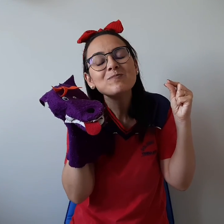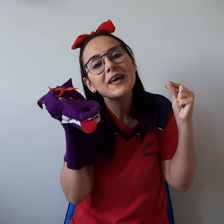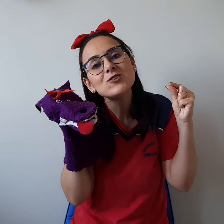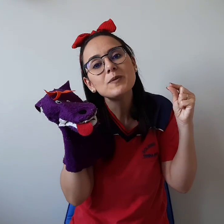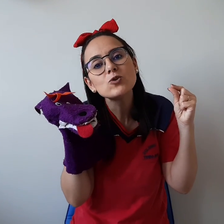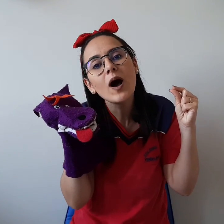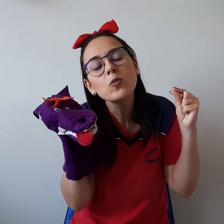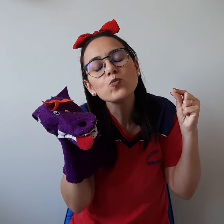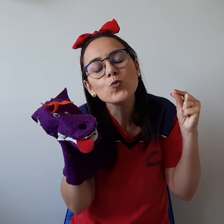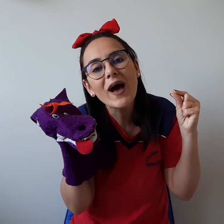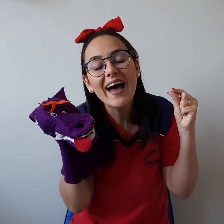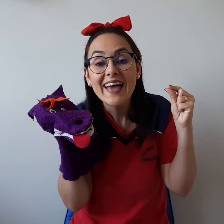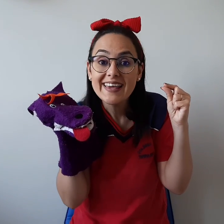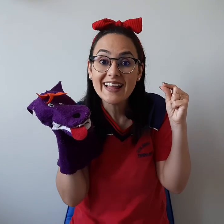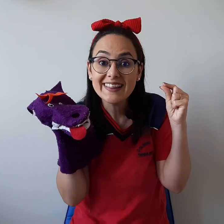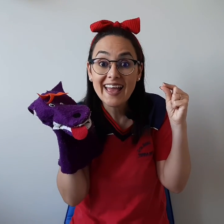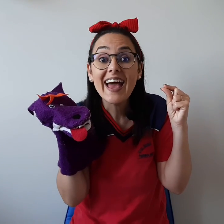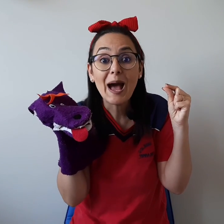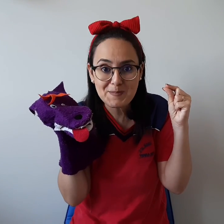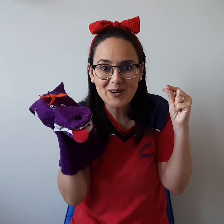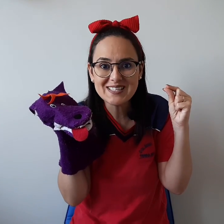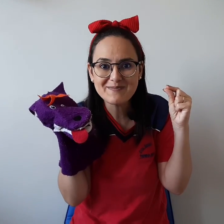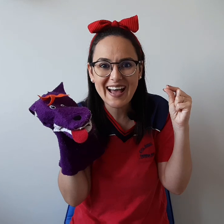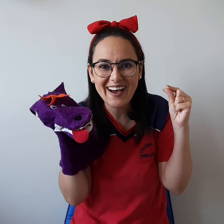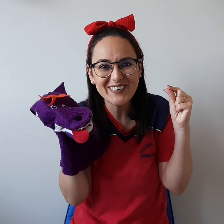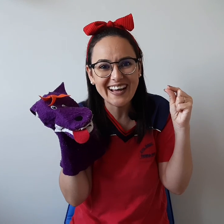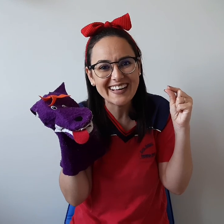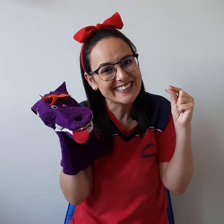Um beijo, pessoal! E até a próxima aula!